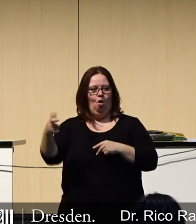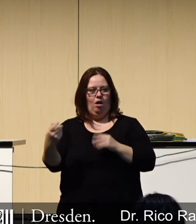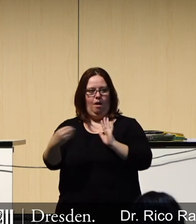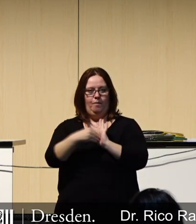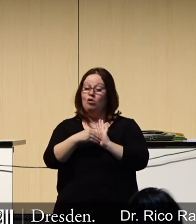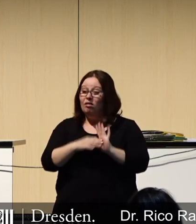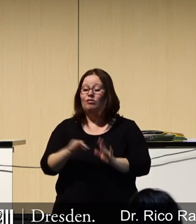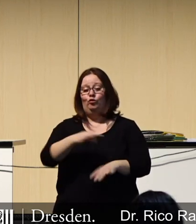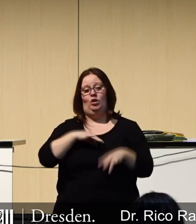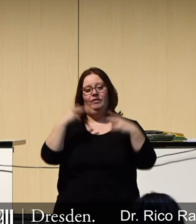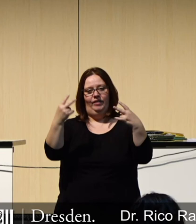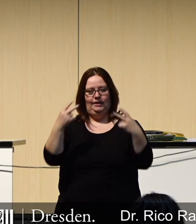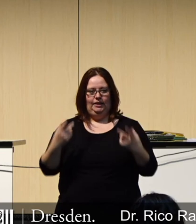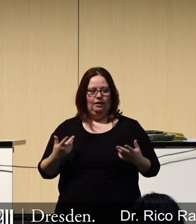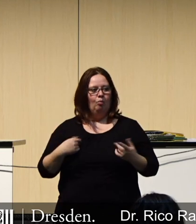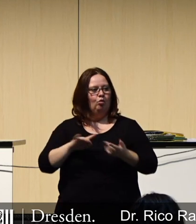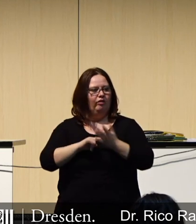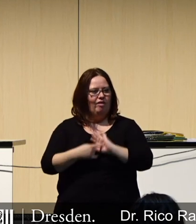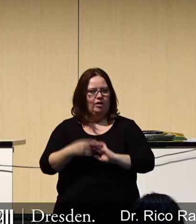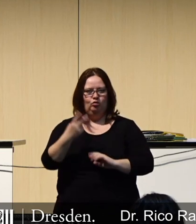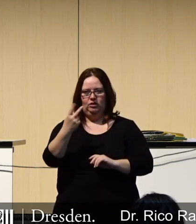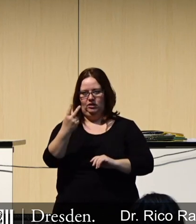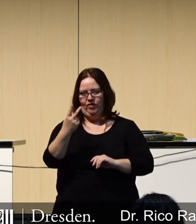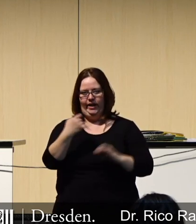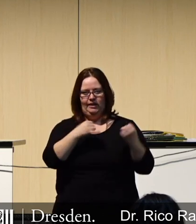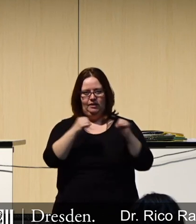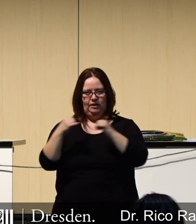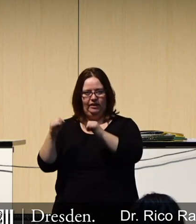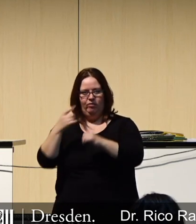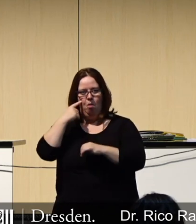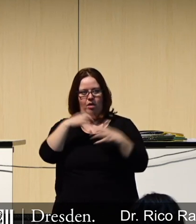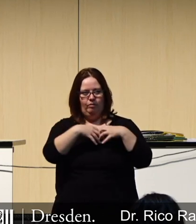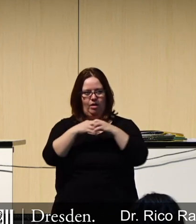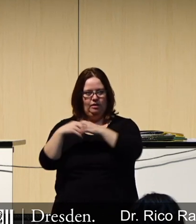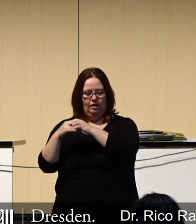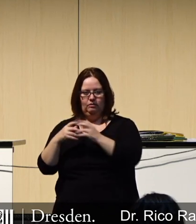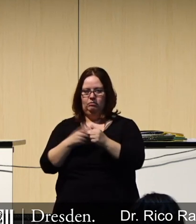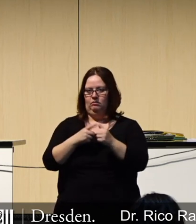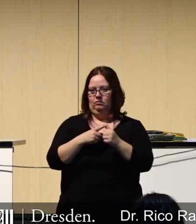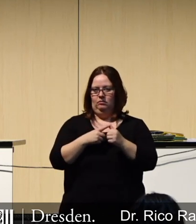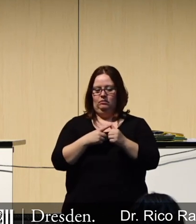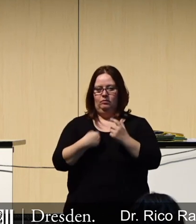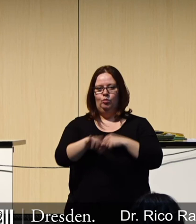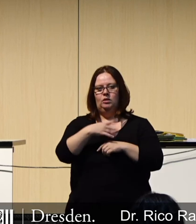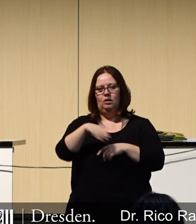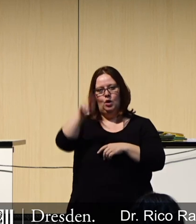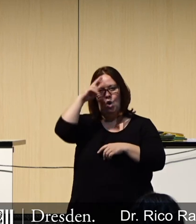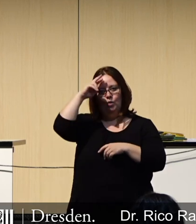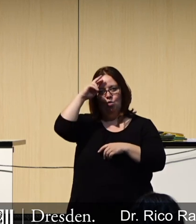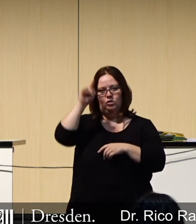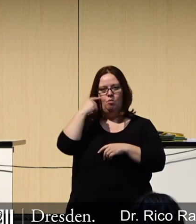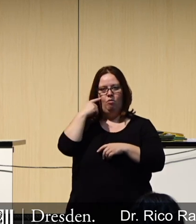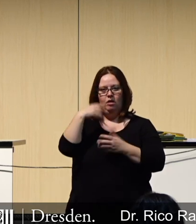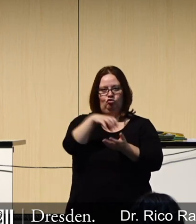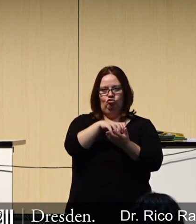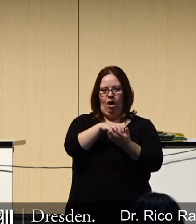ich super wichtig. Ich möchte hier verweisen auf zwei Initiativen, die sich gerade bilden. Das eine ist, in Cottbus wird gerade ein neuer